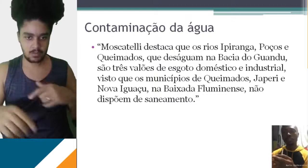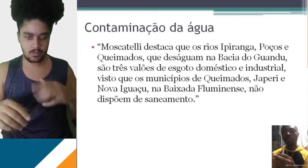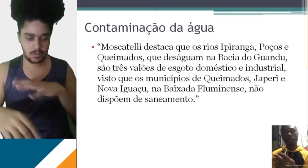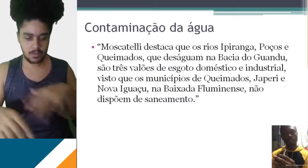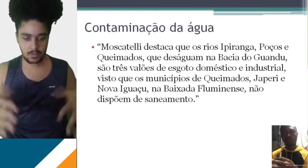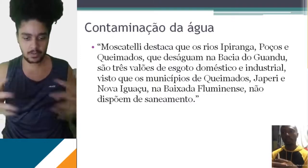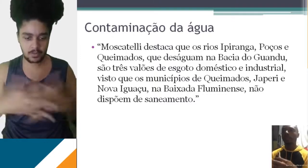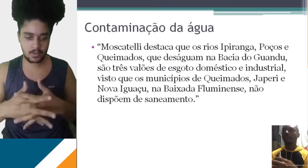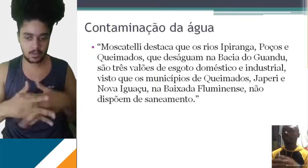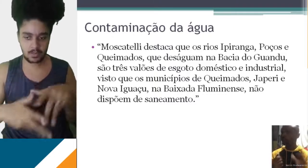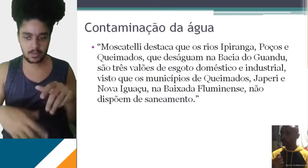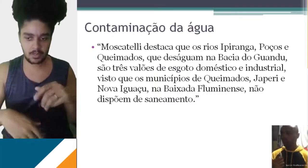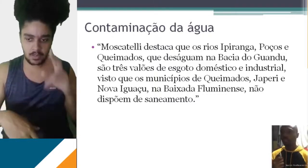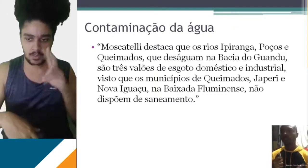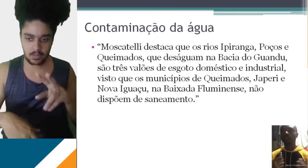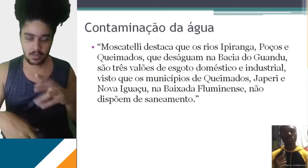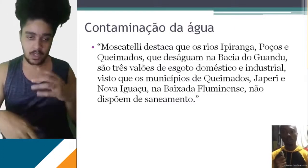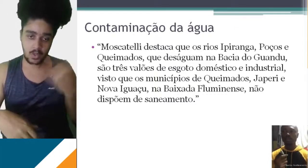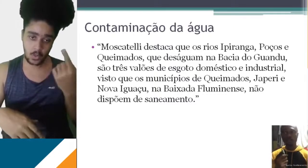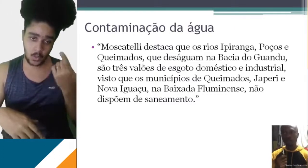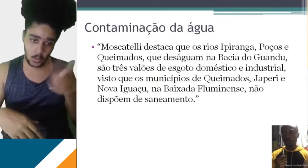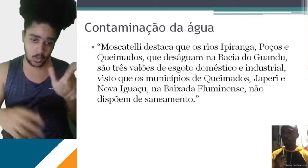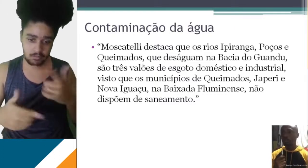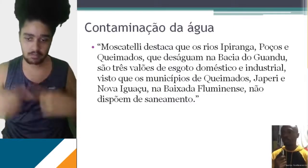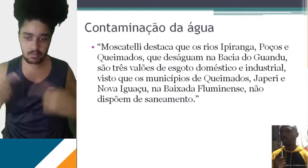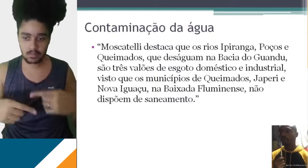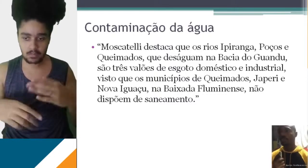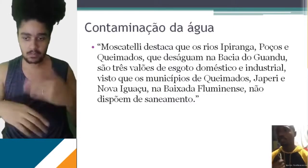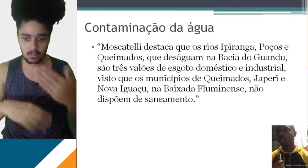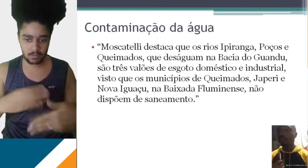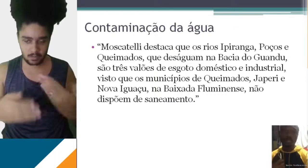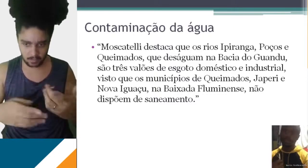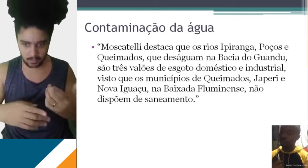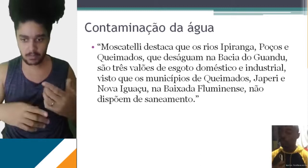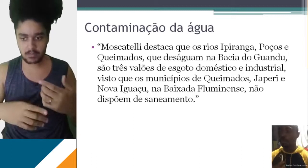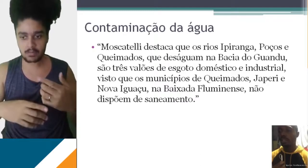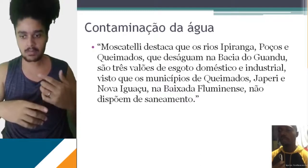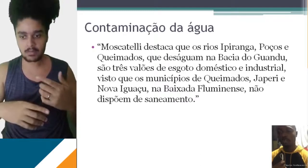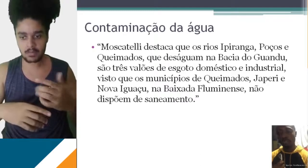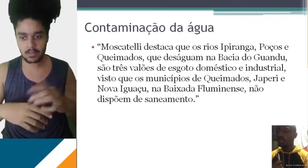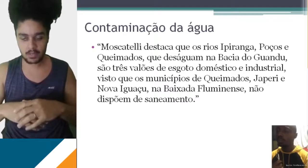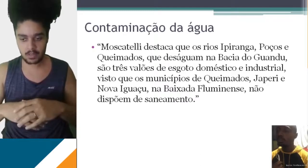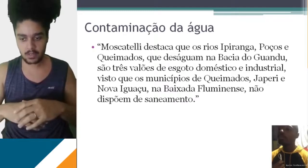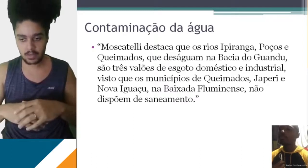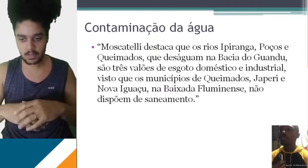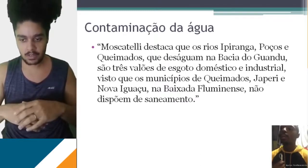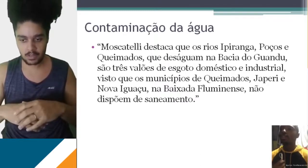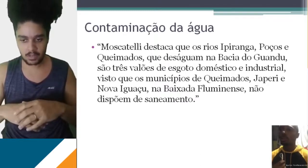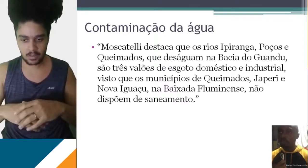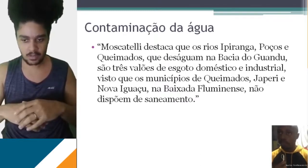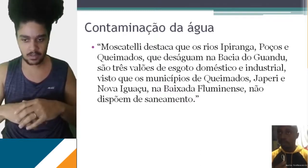um ambiente complexo, mas, enfim, são outras discussões que a gente pode gravar mais para tudo, porque essas regiões também, porque a precisa não